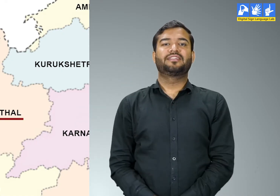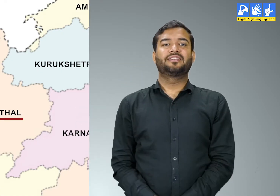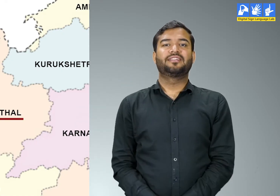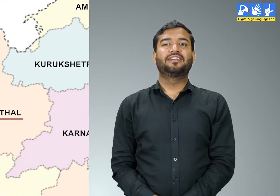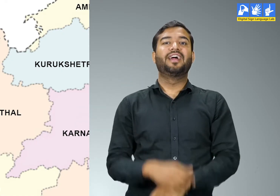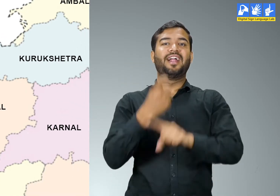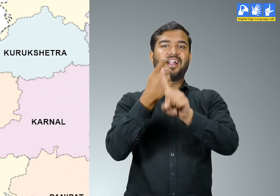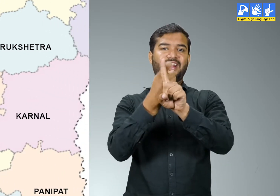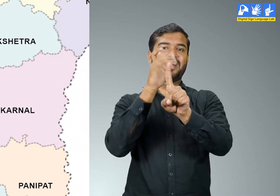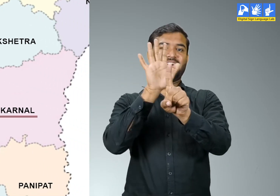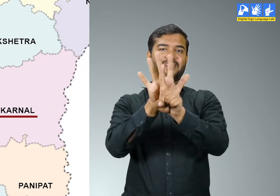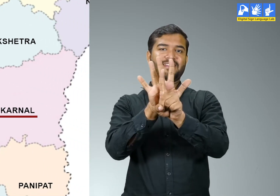कर्नाल